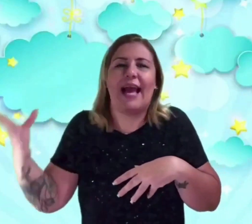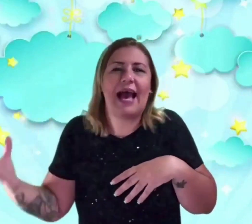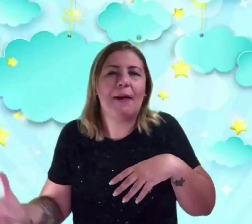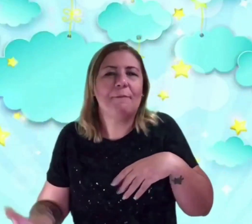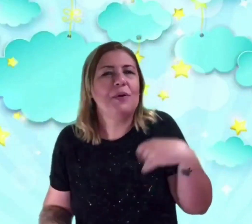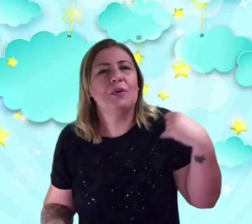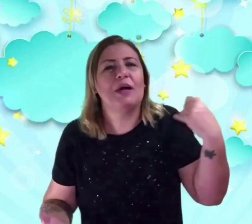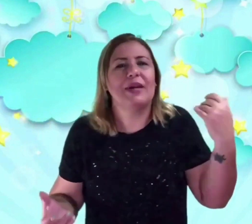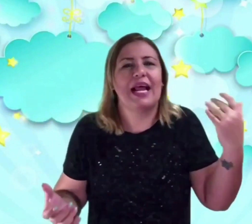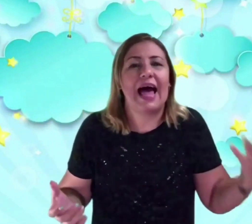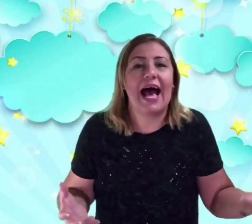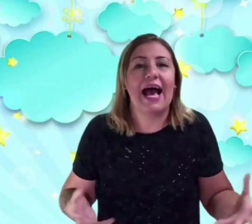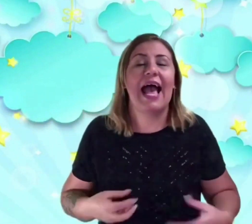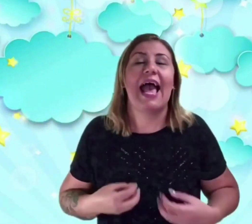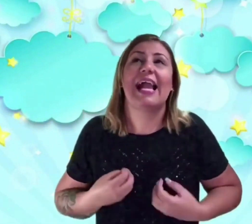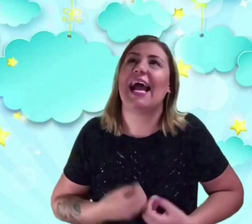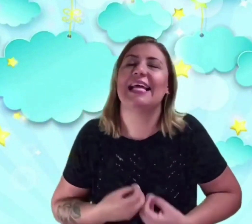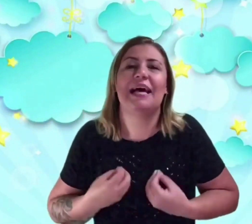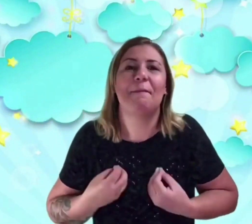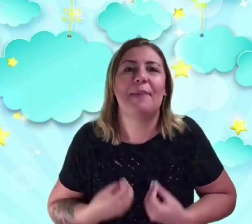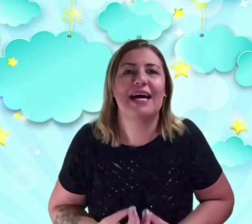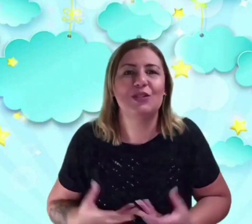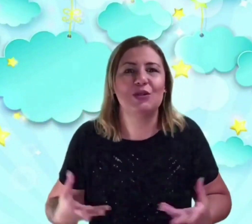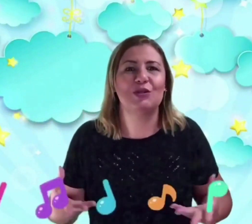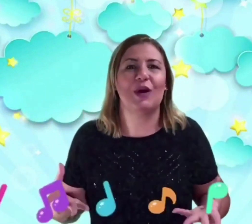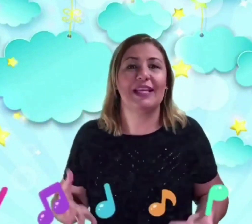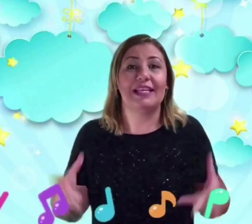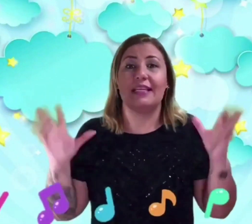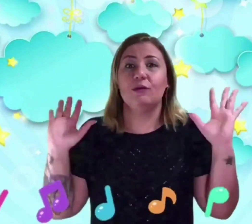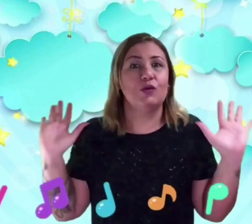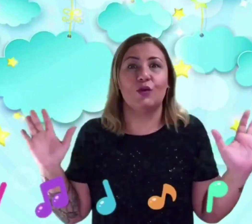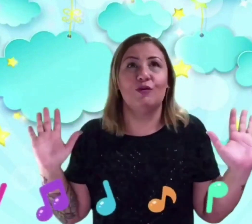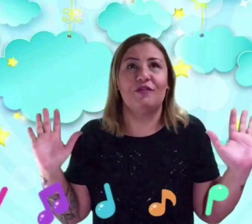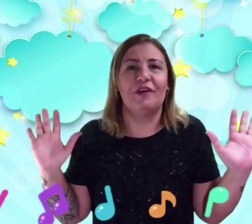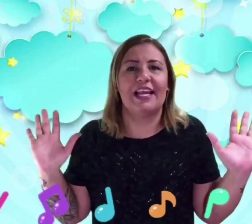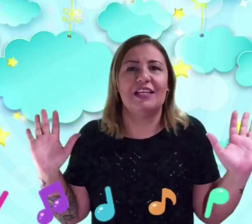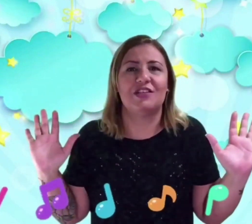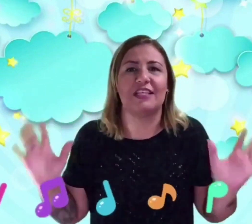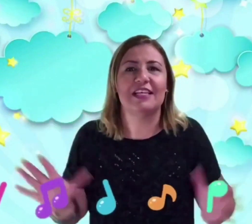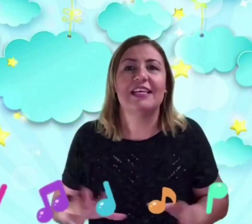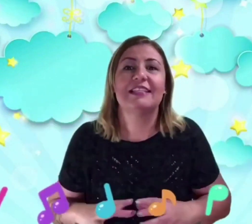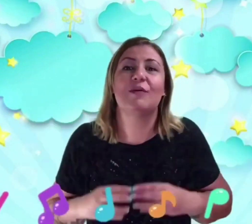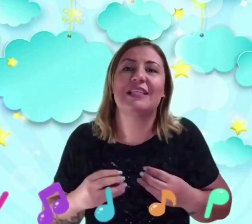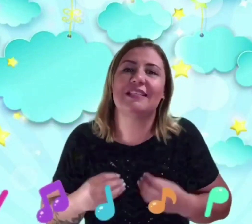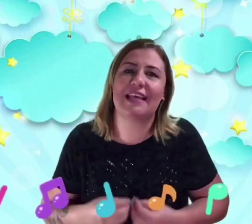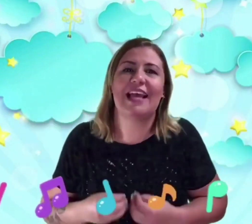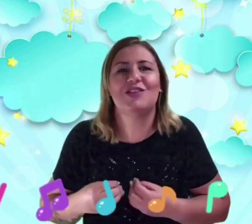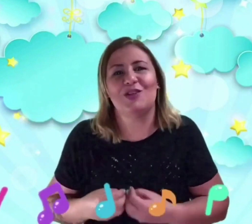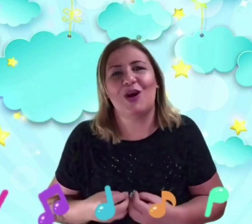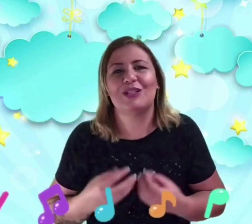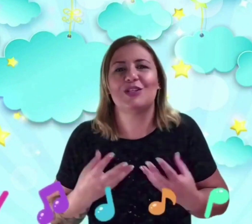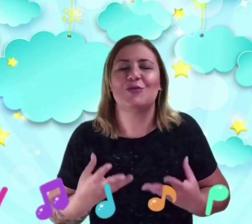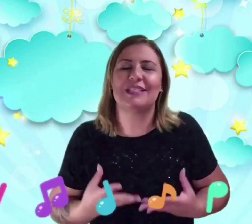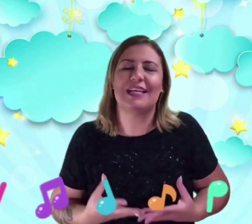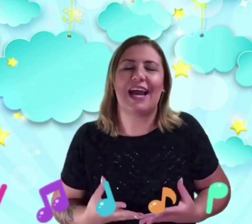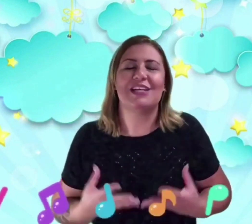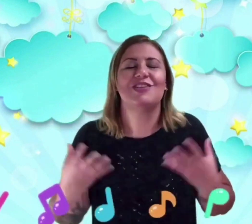cá, pula para lá. Cada passo do Joaquim tem um som diferente. São as sete notas musicais